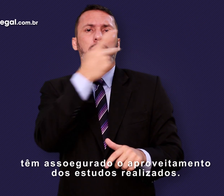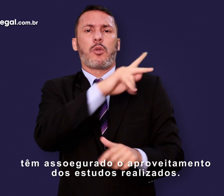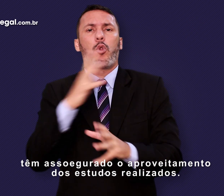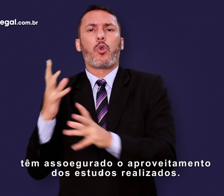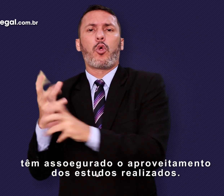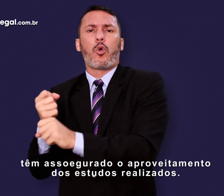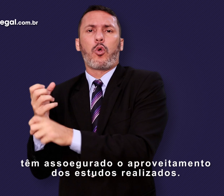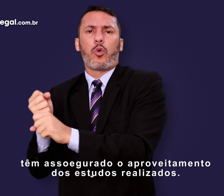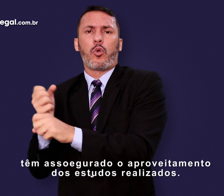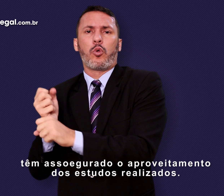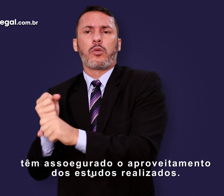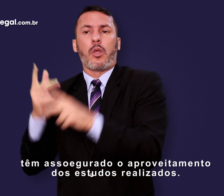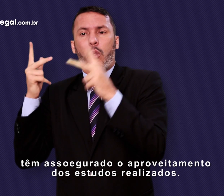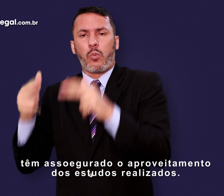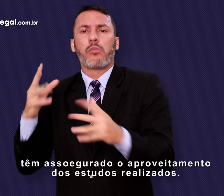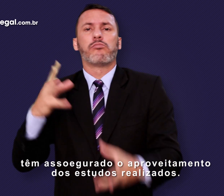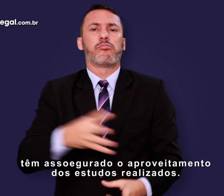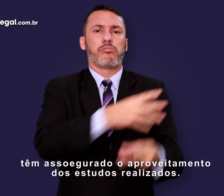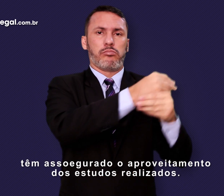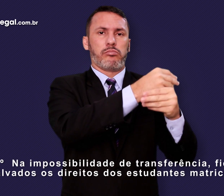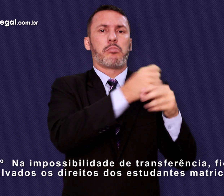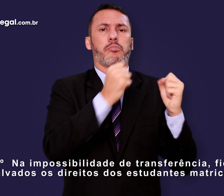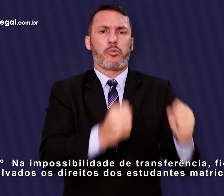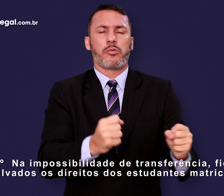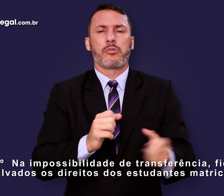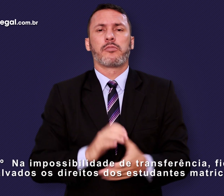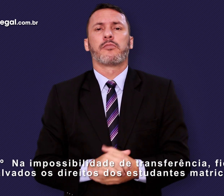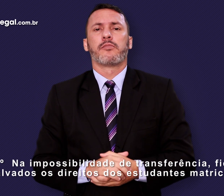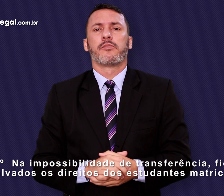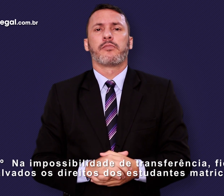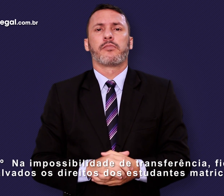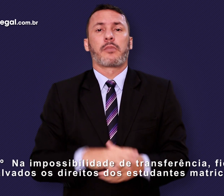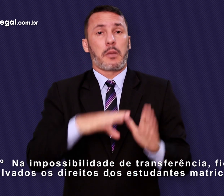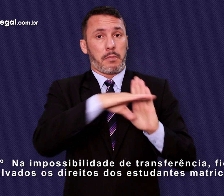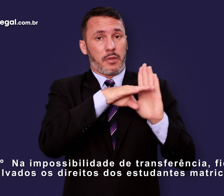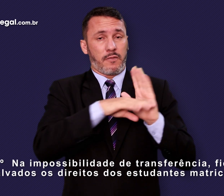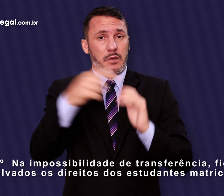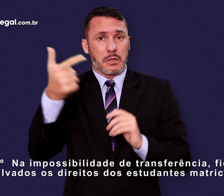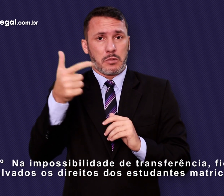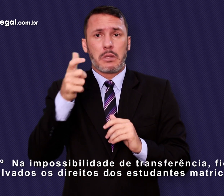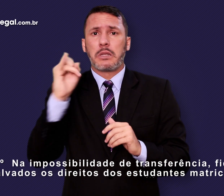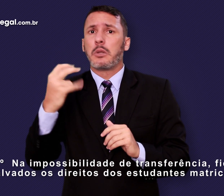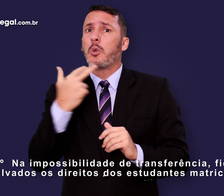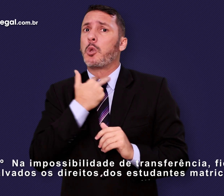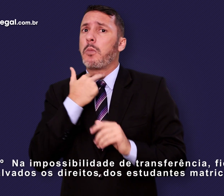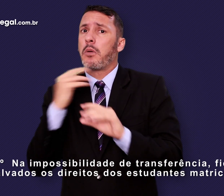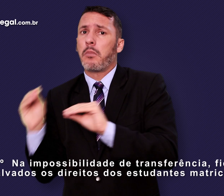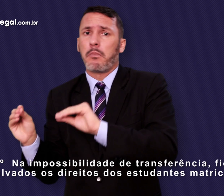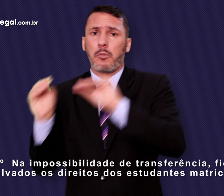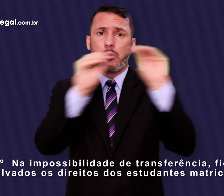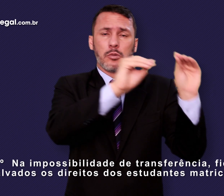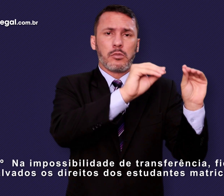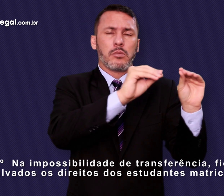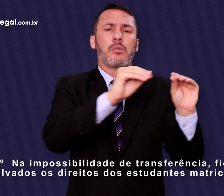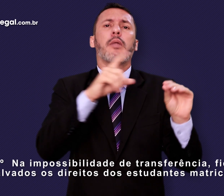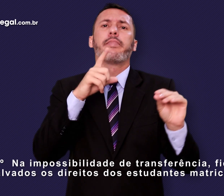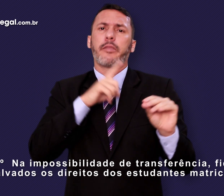aproveitamento dos estudos realizados. Parágrafo 2º. Na impossibilidade de transferência, ficam ressalvados os